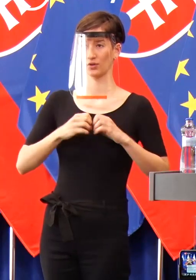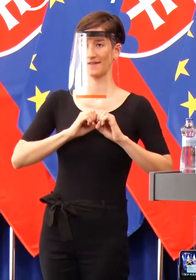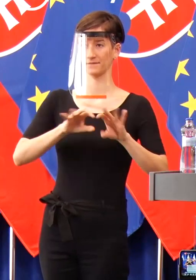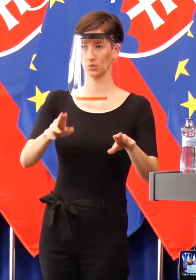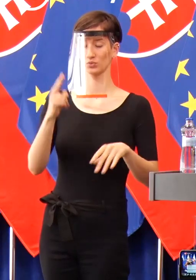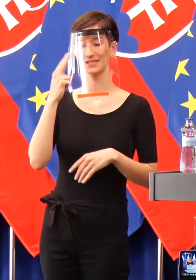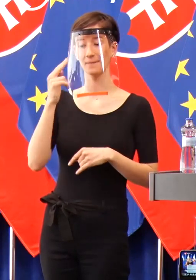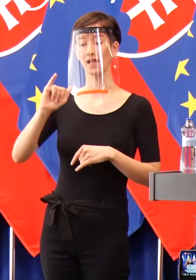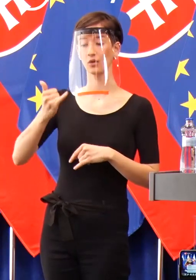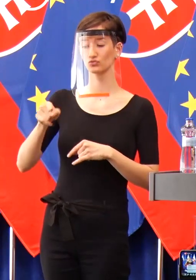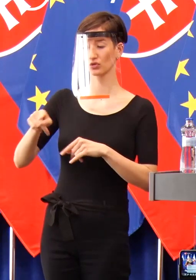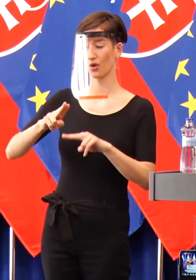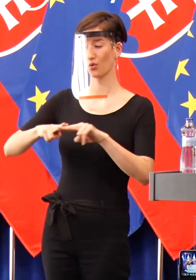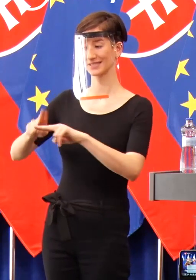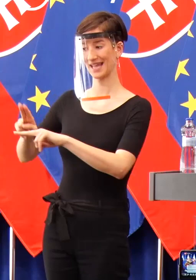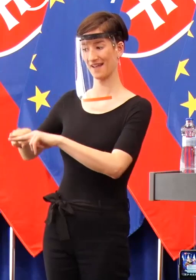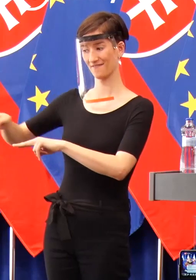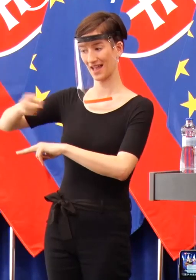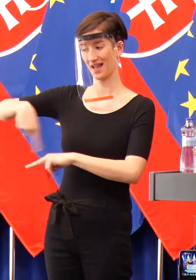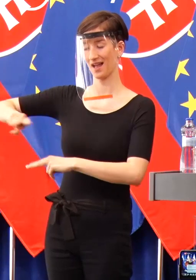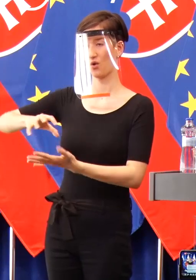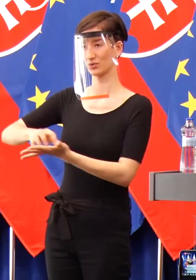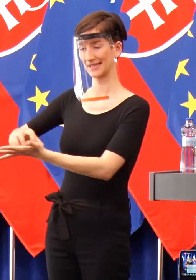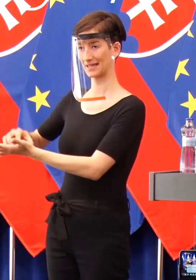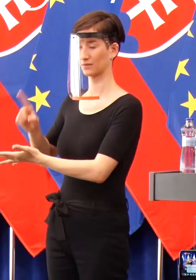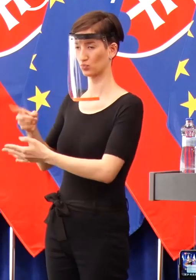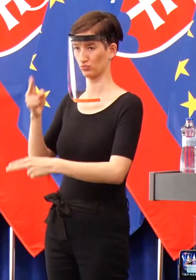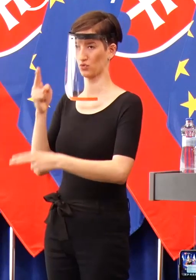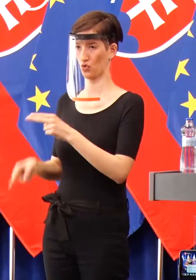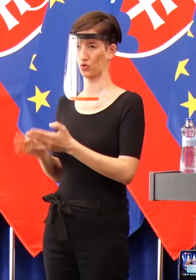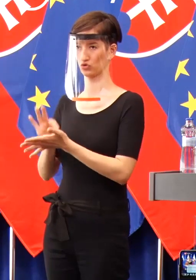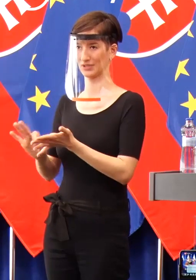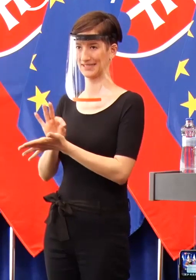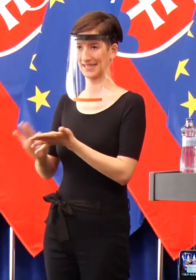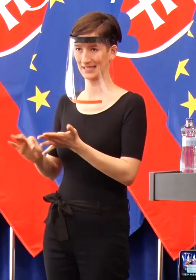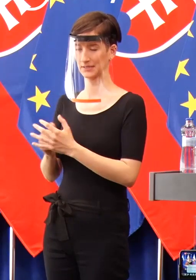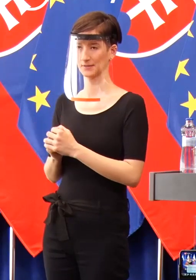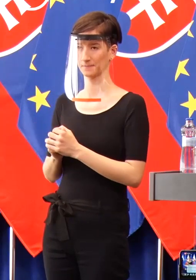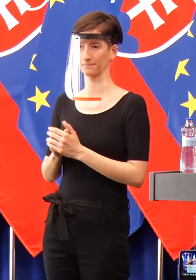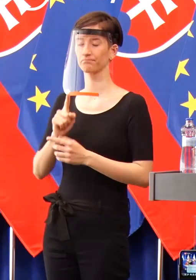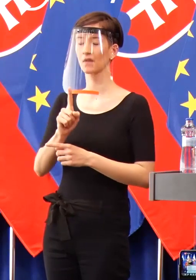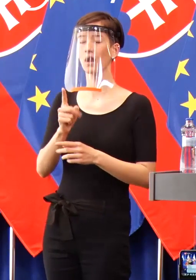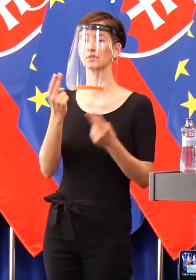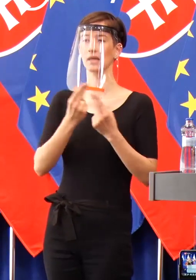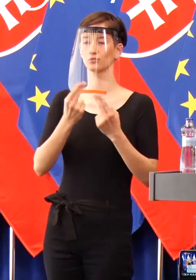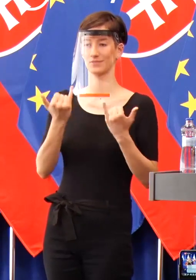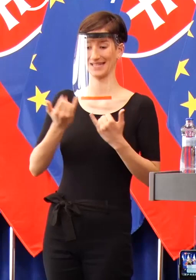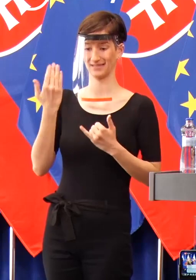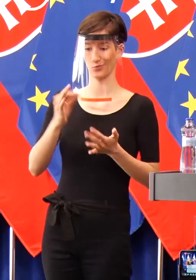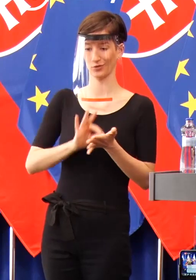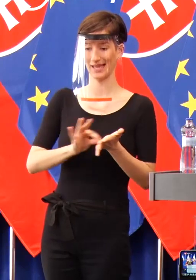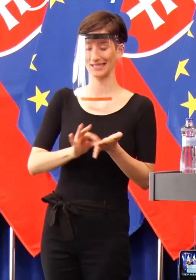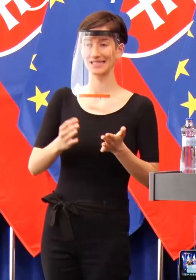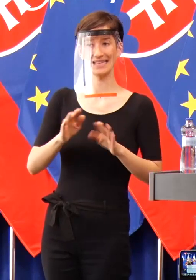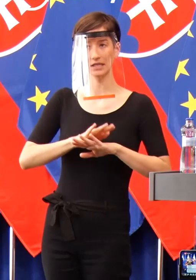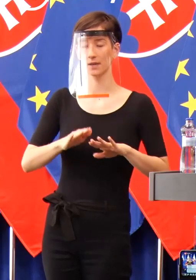osady testujeme iba tých, ktorí prišli zo zahraničia, ale za tie tri týždne plus minus, ktoré tam tí ľudia strávili, odkedy prišli do osady, mohli